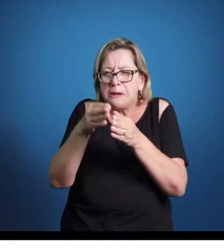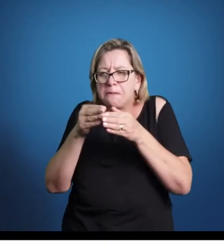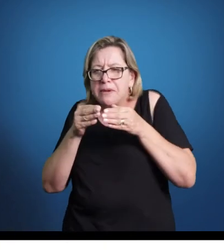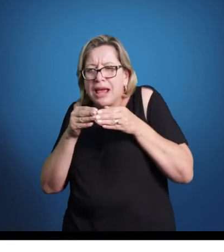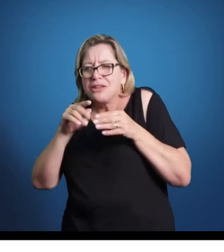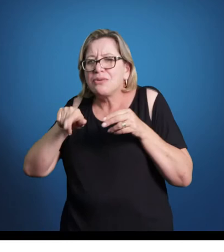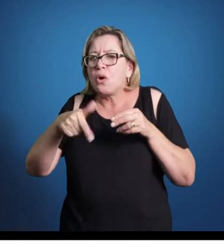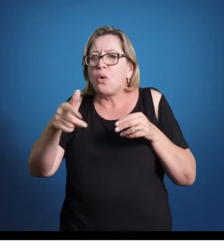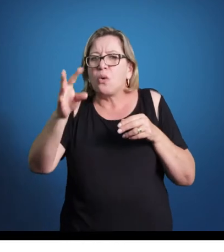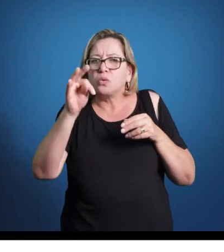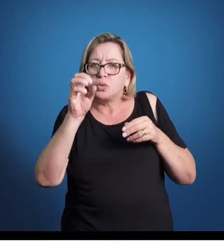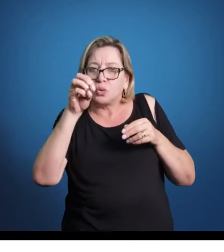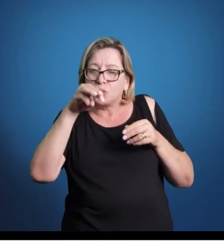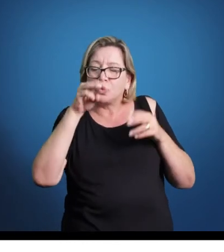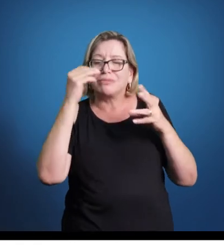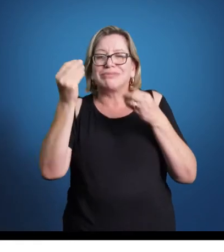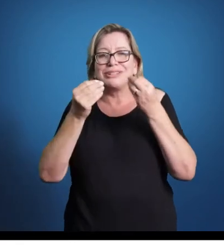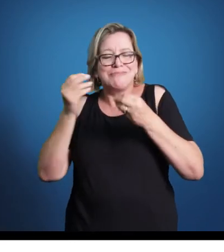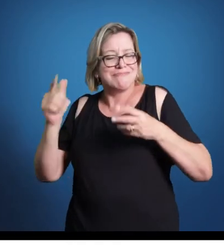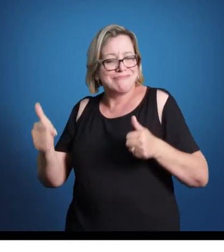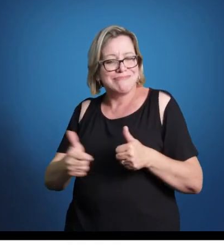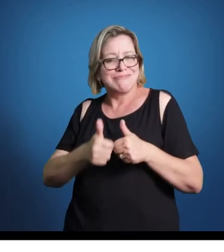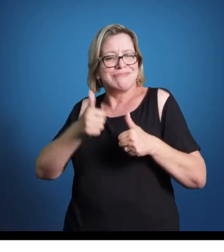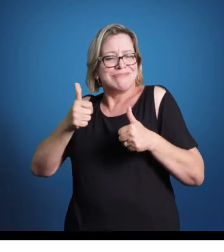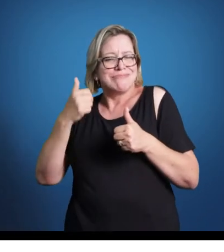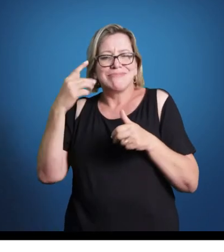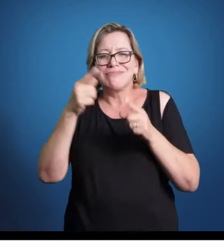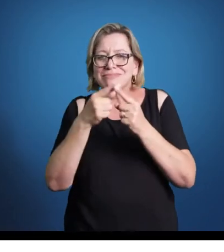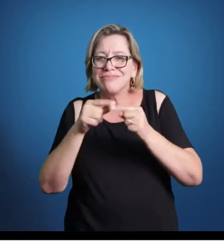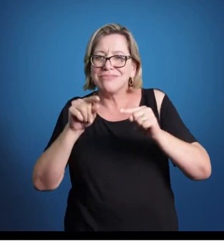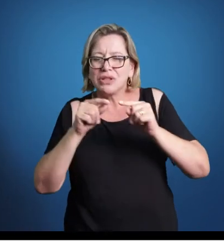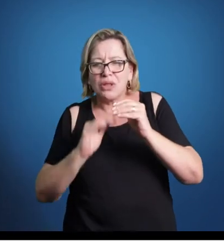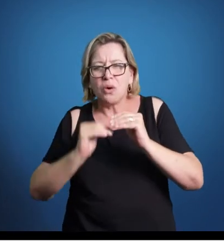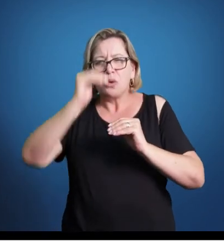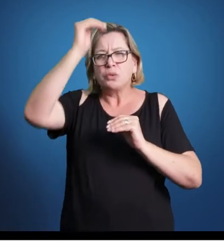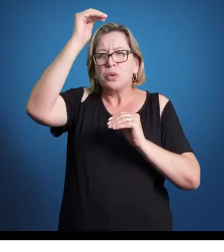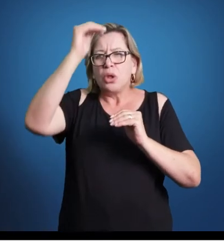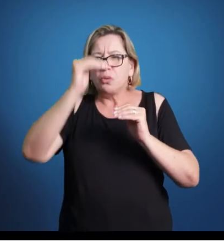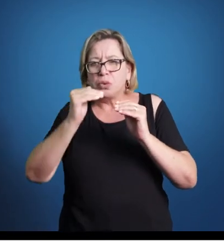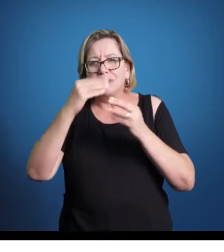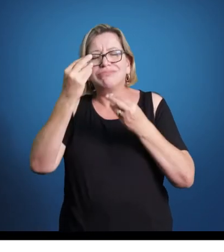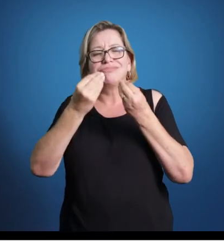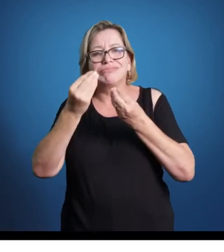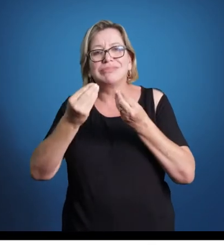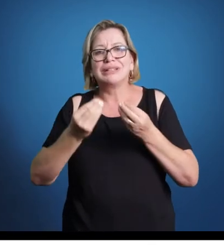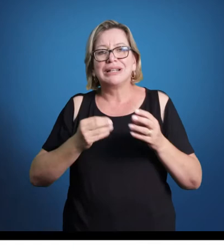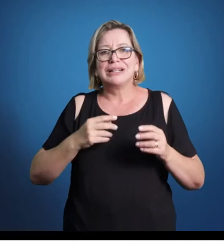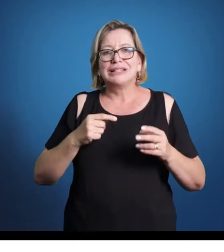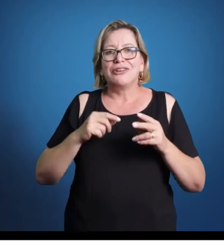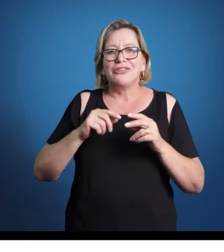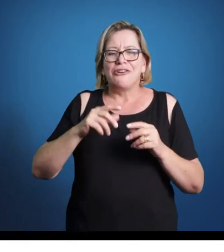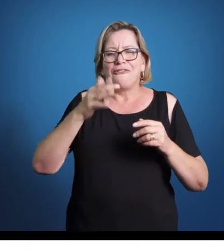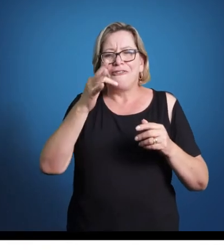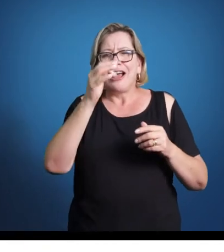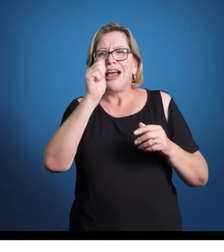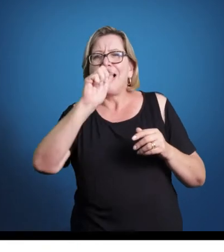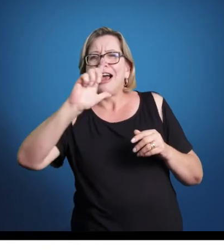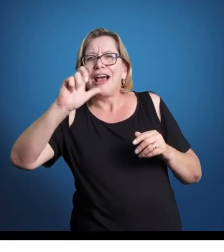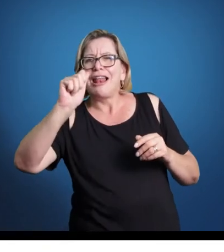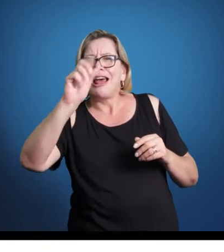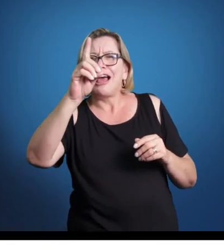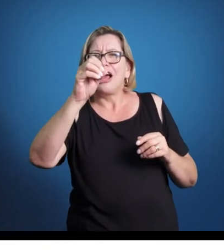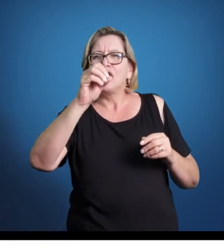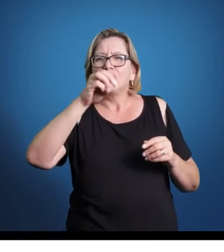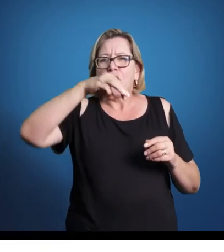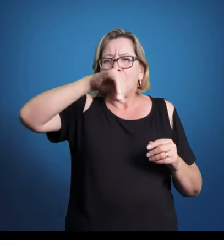que você pode utilizar para enriquecer sua harmonia, existem formas de organização de alturas, a partir de terças, fá, lá, dó, mi, acordes de